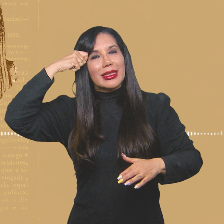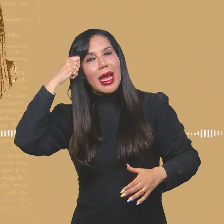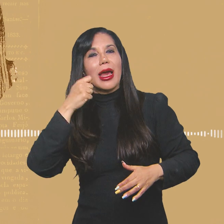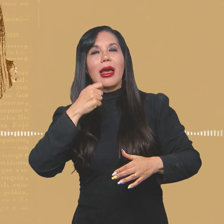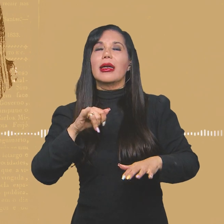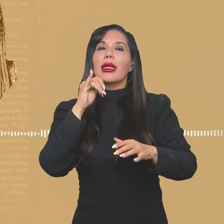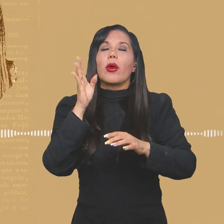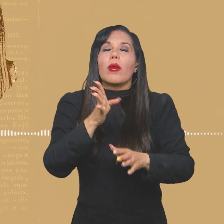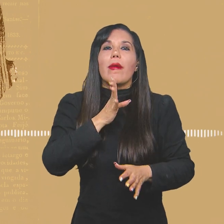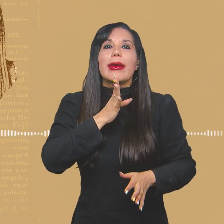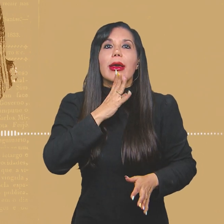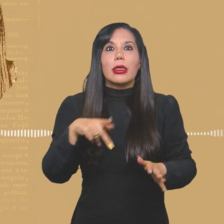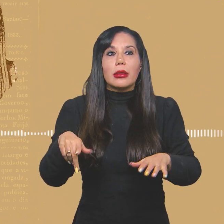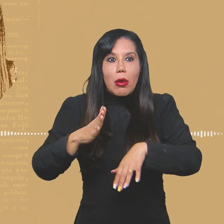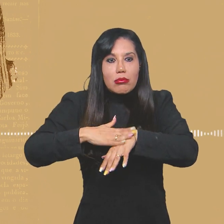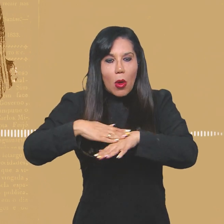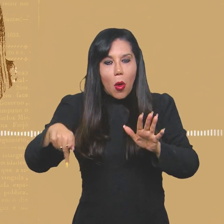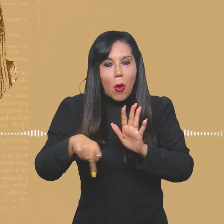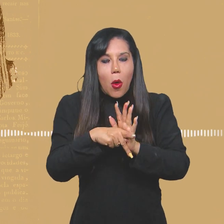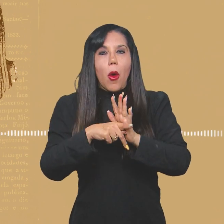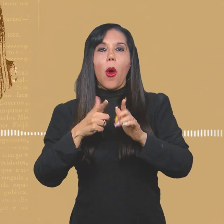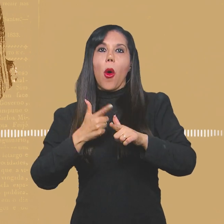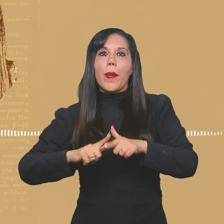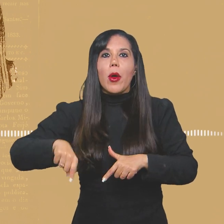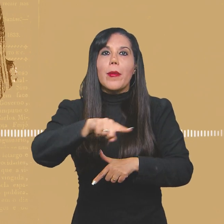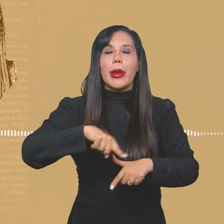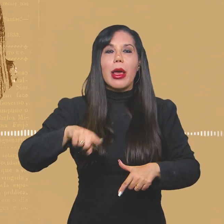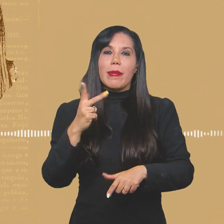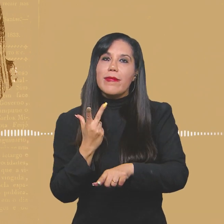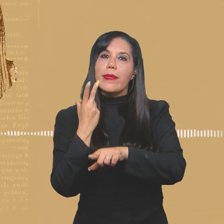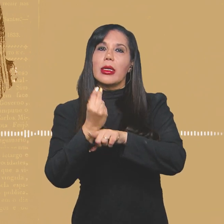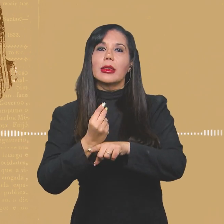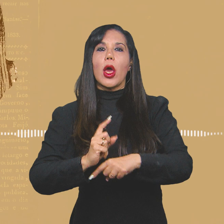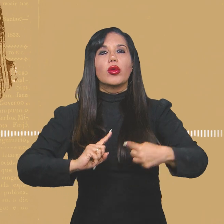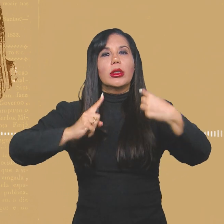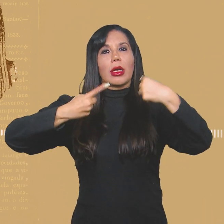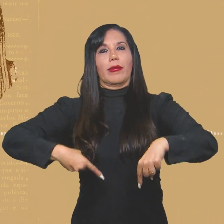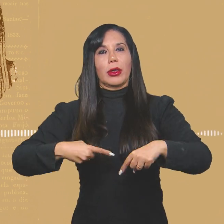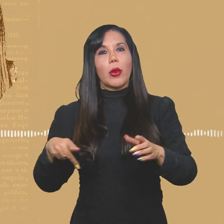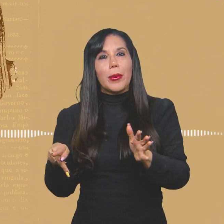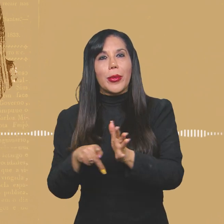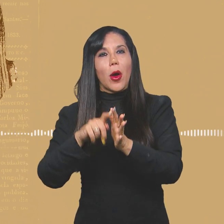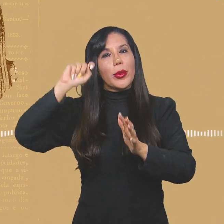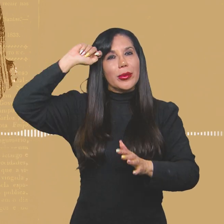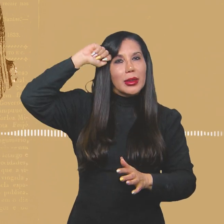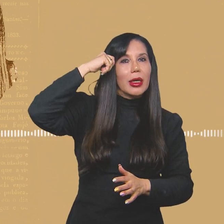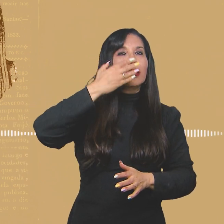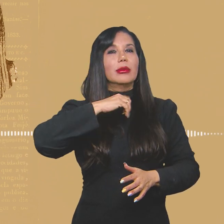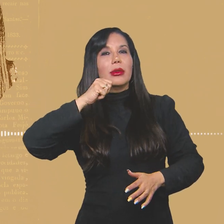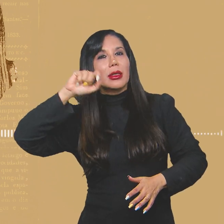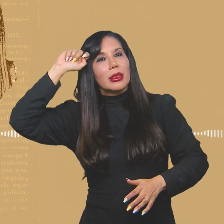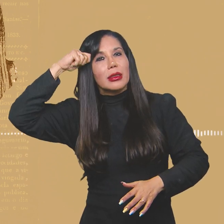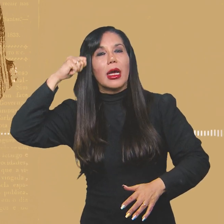visualizar e consiga superar esses desafios que são inerentes aos negros e às negras. São problemas